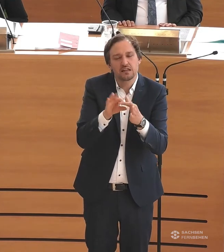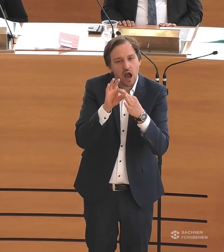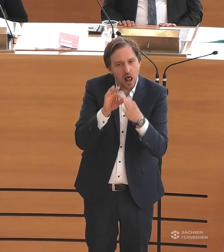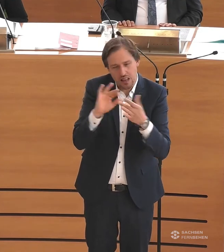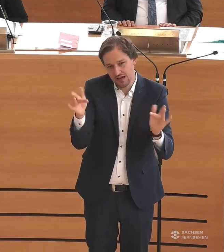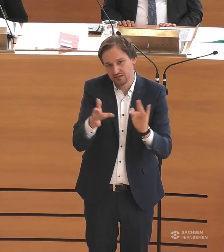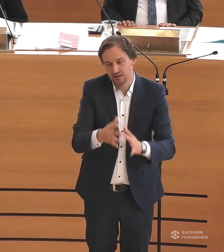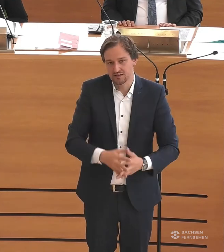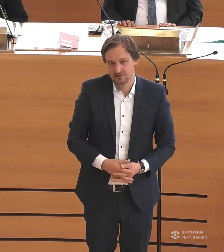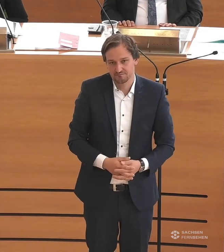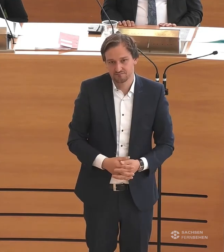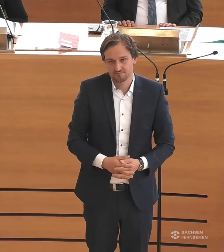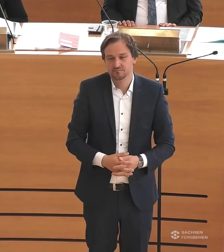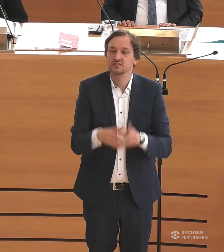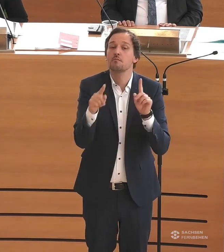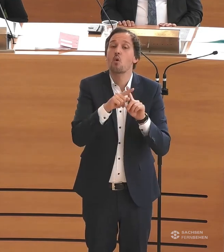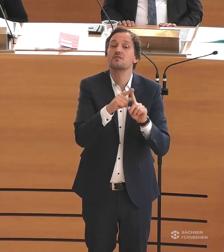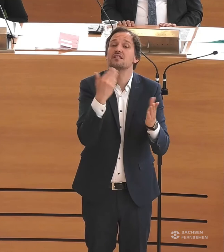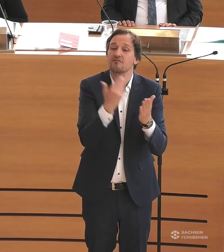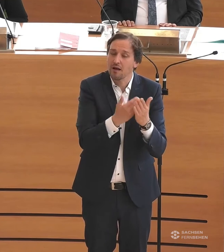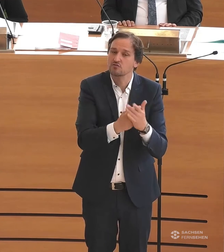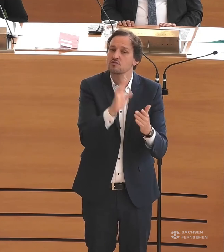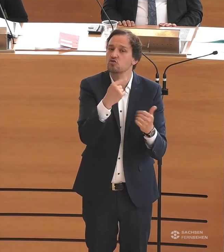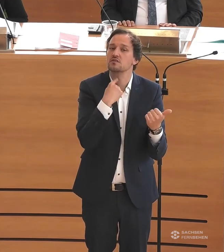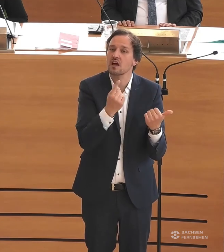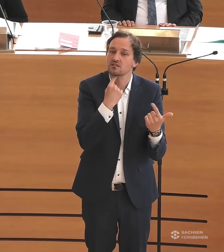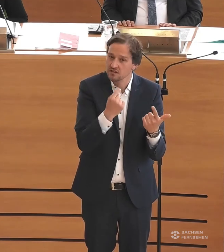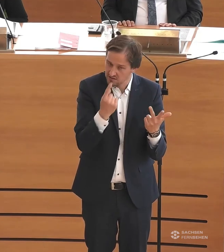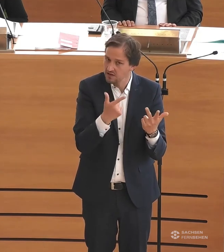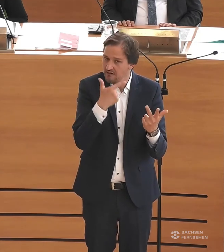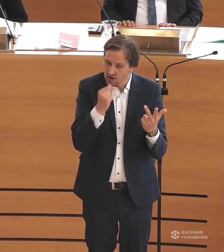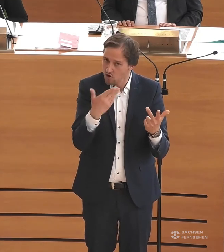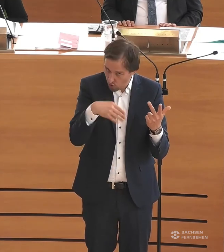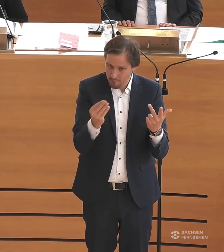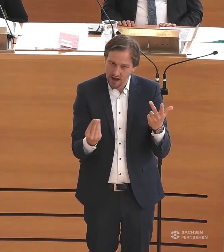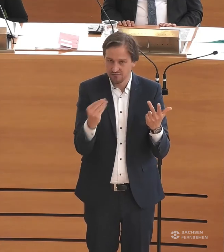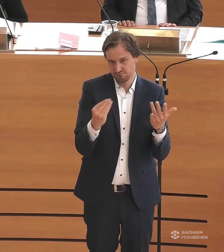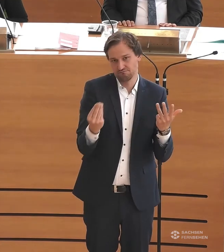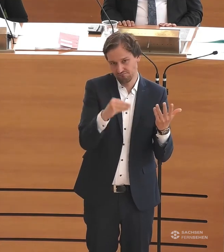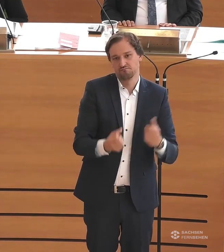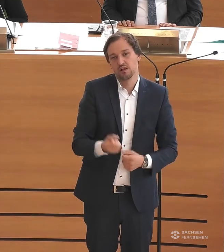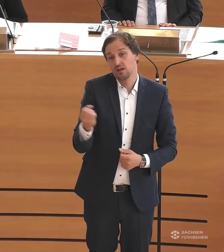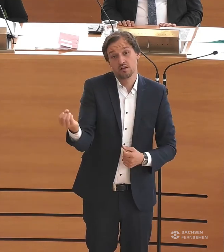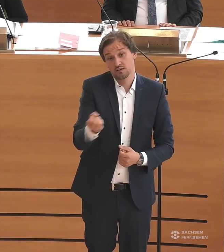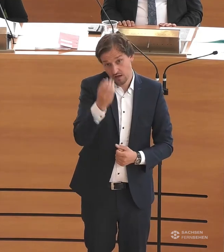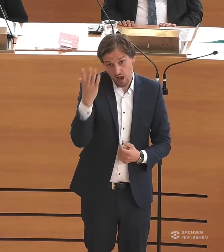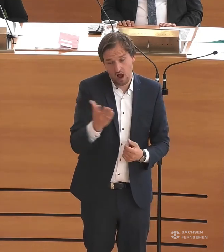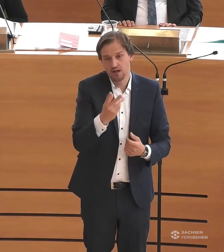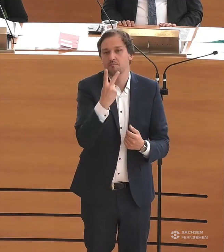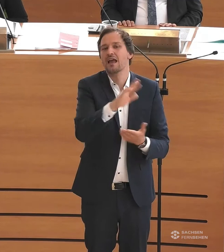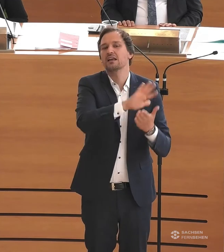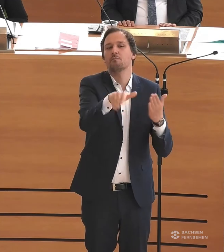sind, im Internet. Positive Beispiele sind genannt worden. Ich würde mich da gerne anschließen. Natürlich würde ich mir auch wünschen, dass unsere beiden